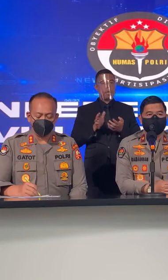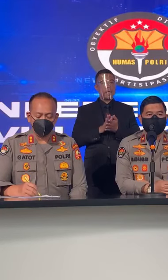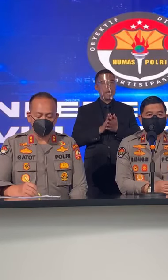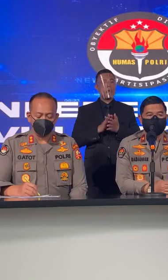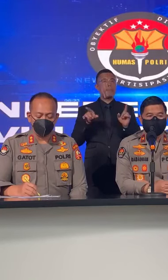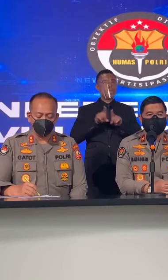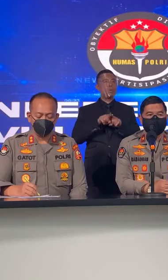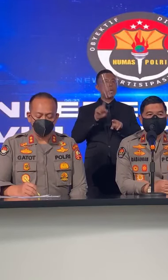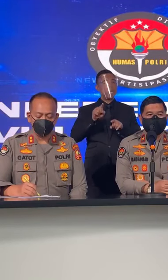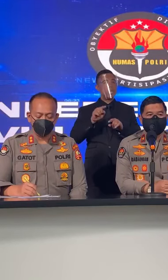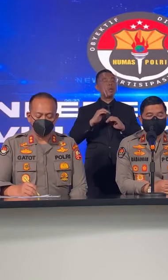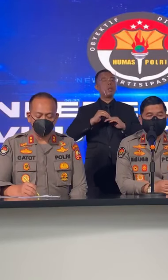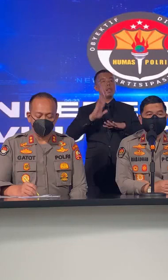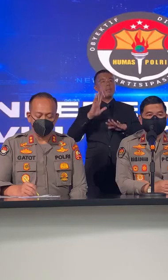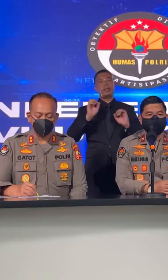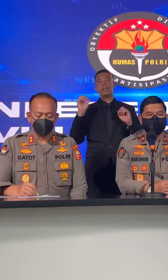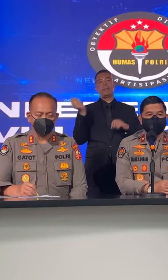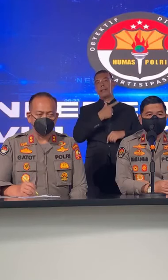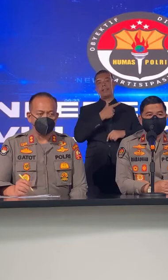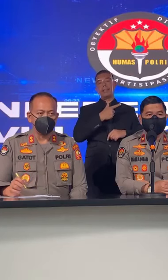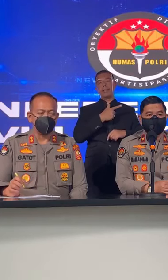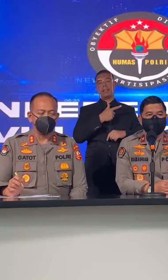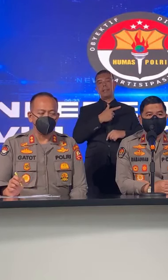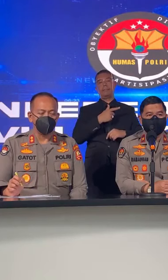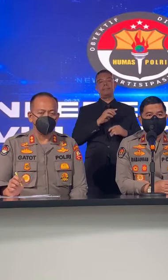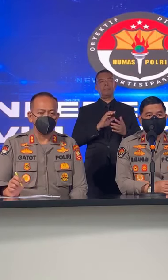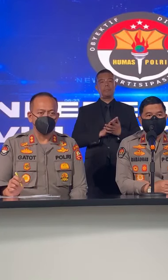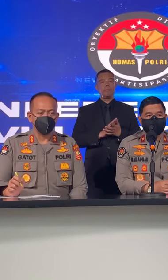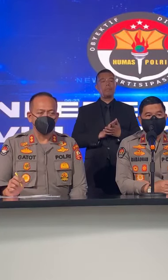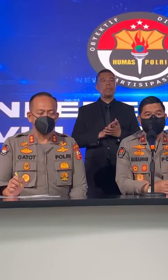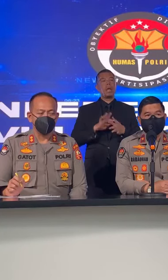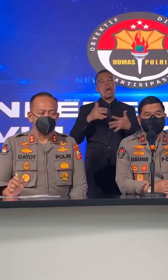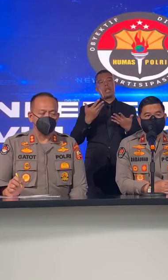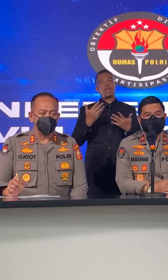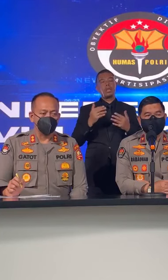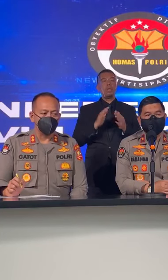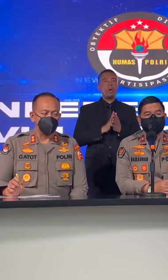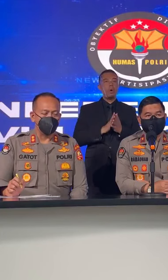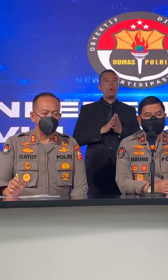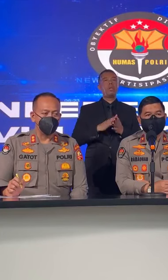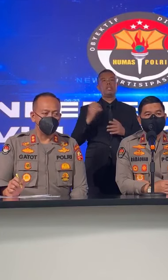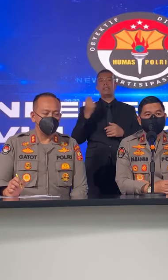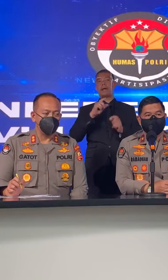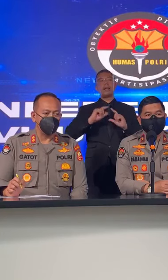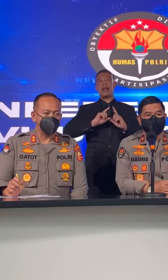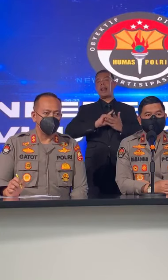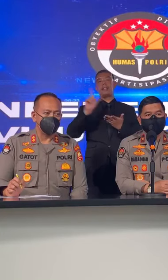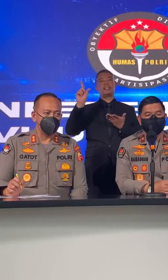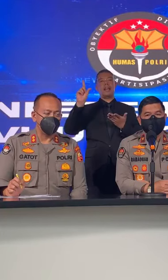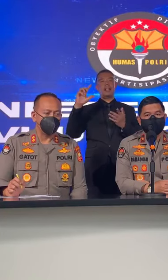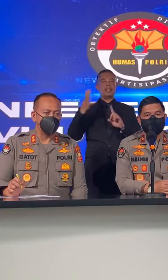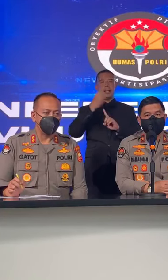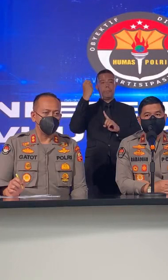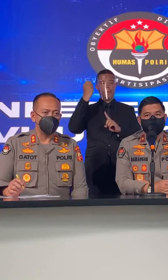Lebih Cepat Atau Lebih Supaya Cepat Lancar Tercapai